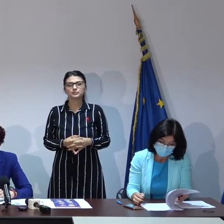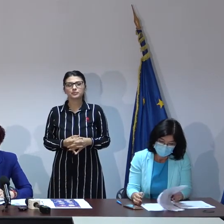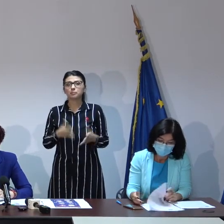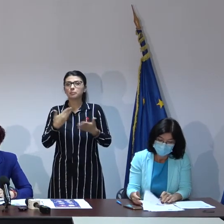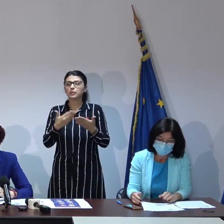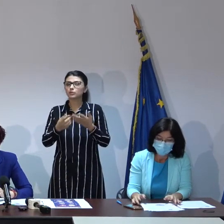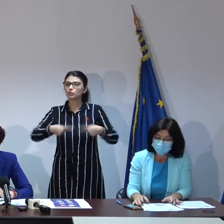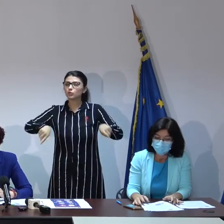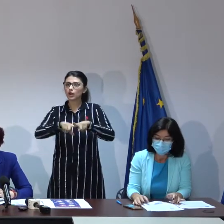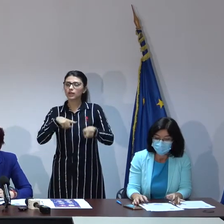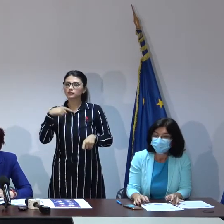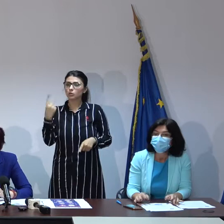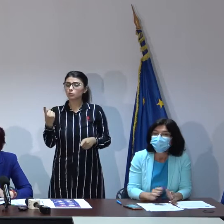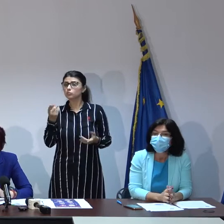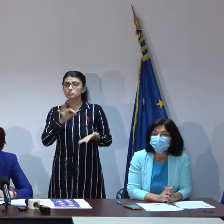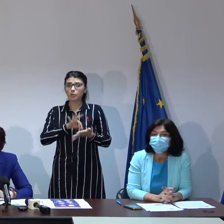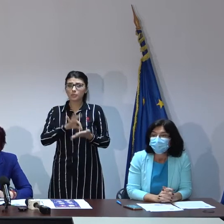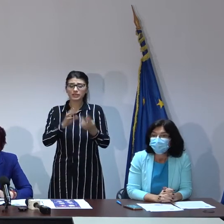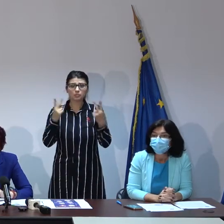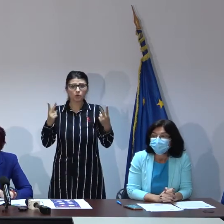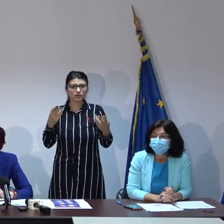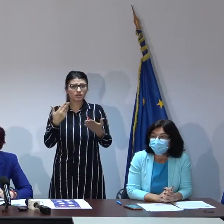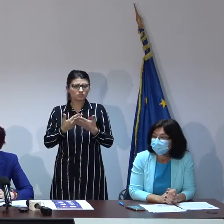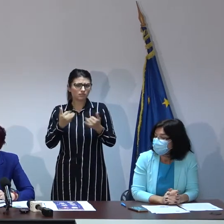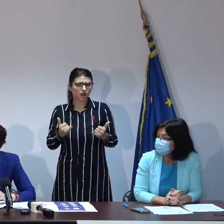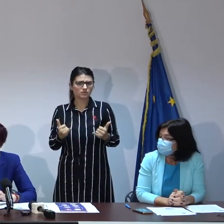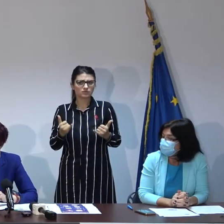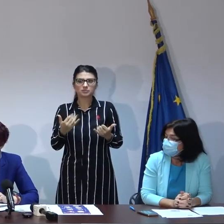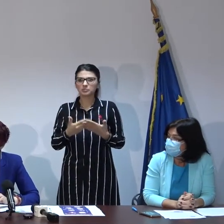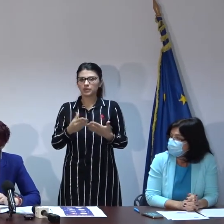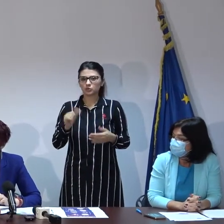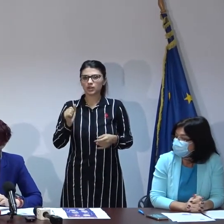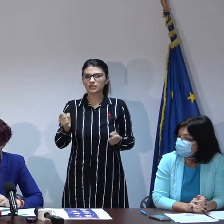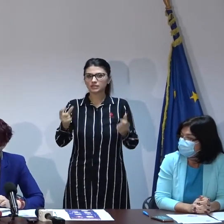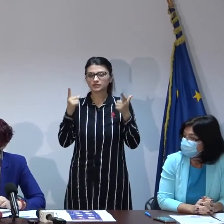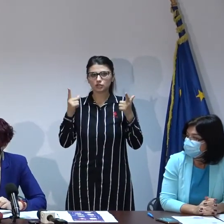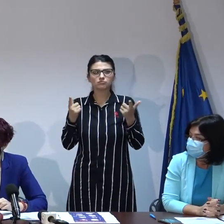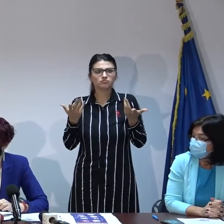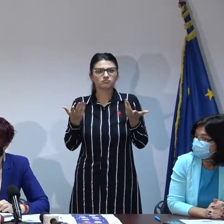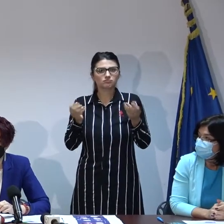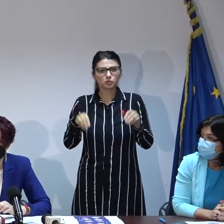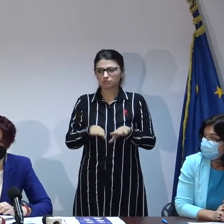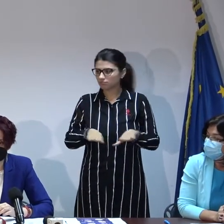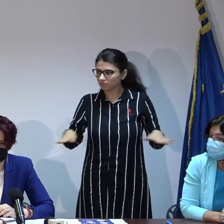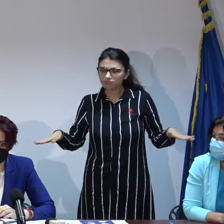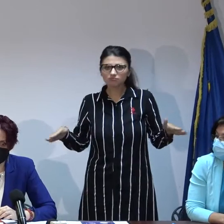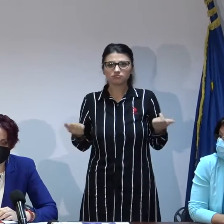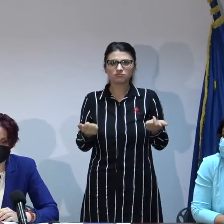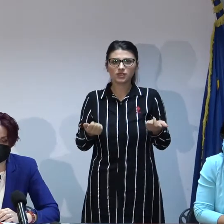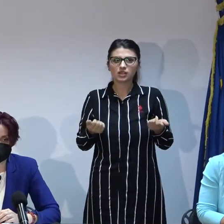Pentru noi este un moment important ziua de astăzi, pentru că în sfârșit ne așezăm la masă și tragem